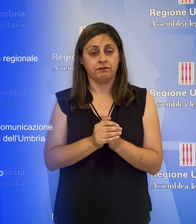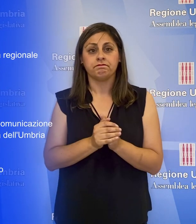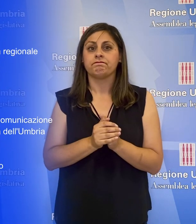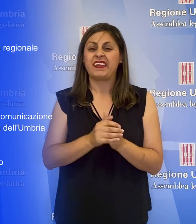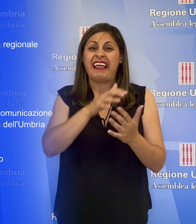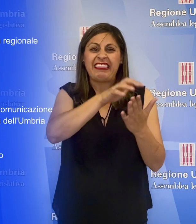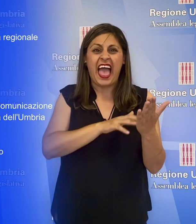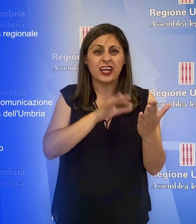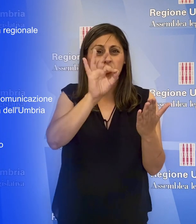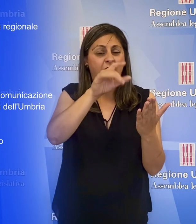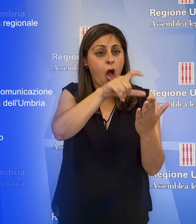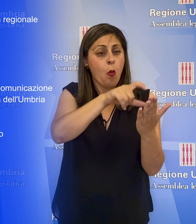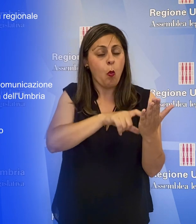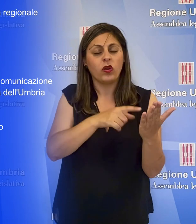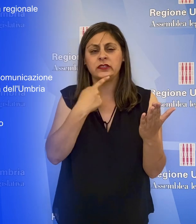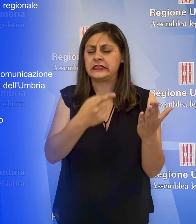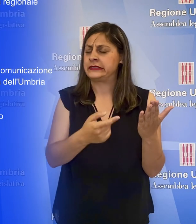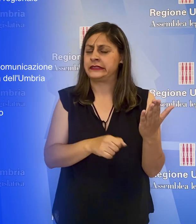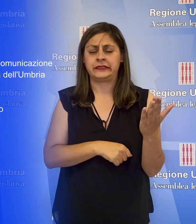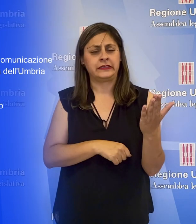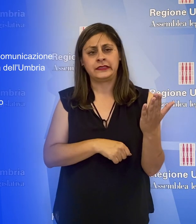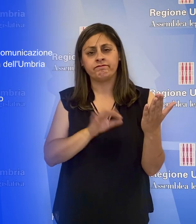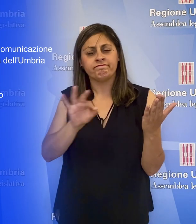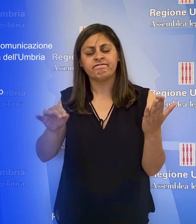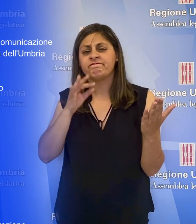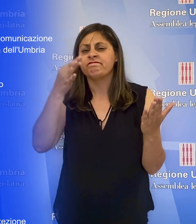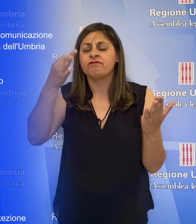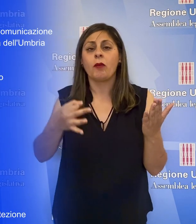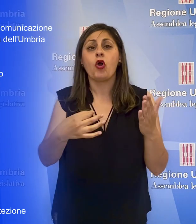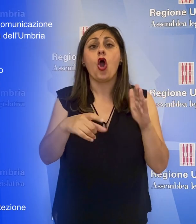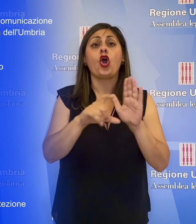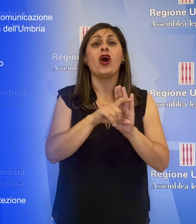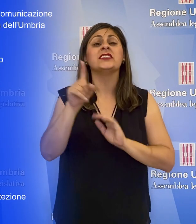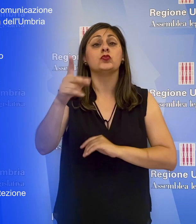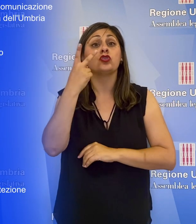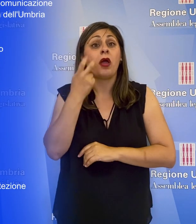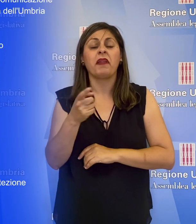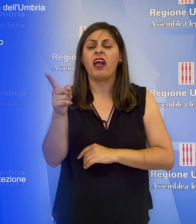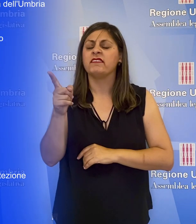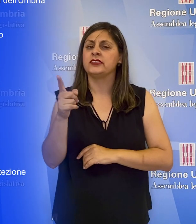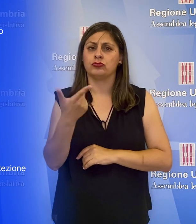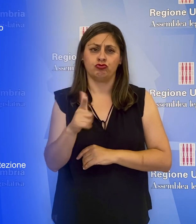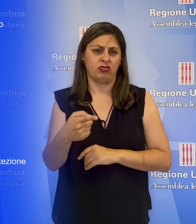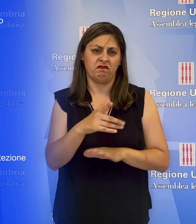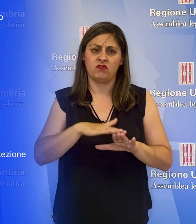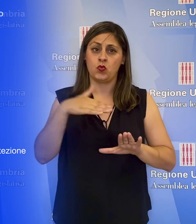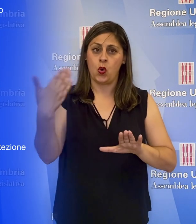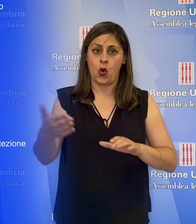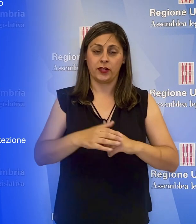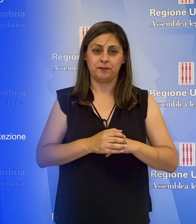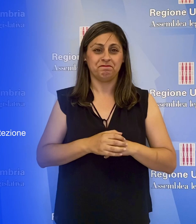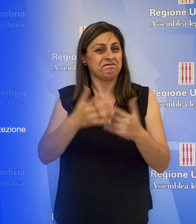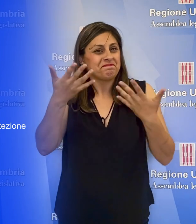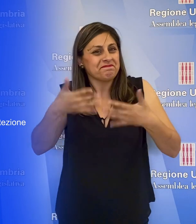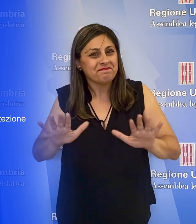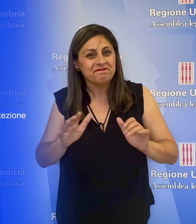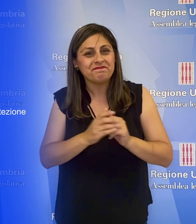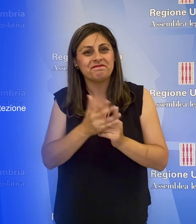Alcuni passaggi del testo sono anche stati giudicati non conformi a quanto previsto dalla Costituzione. Ed è tutto per